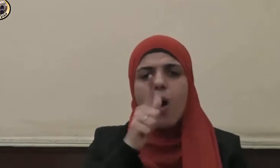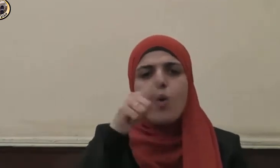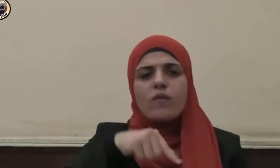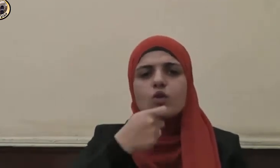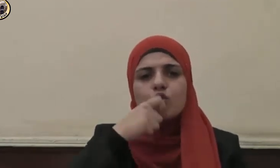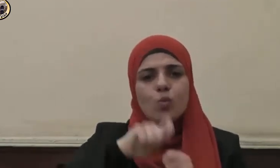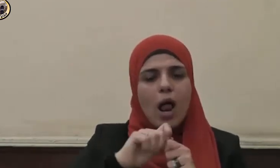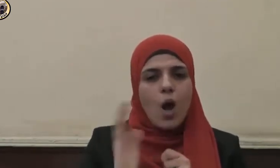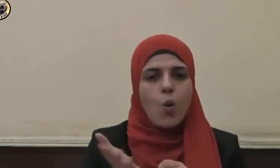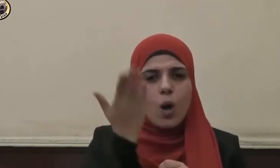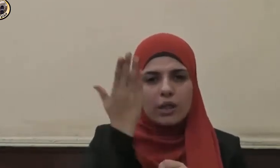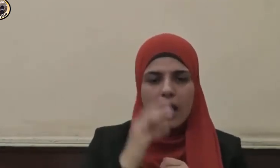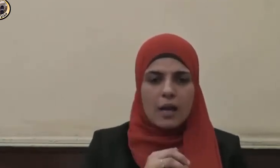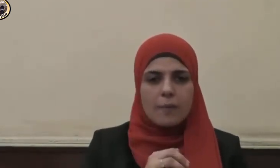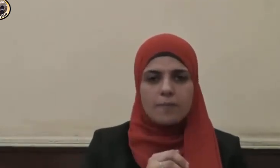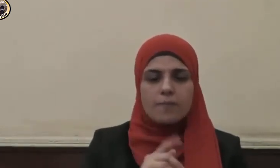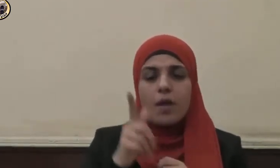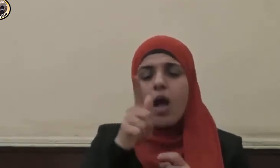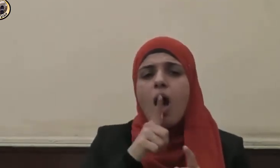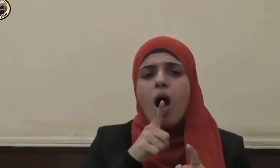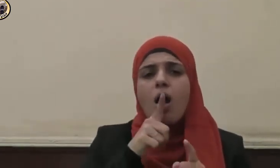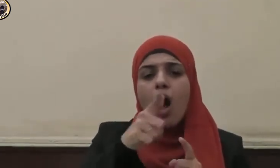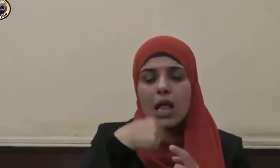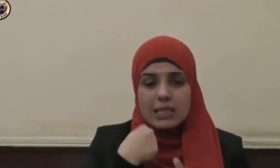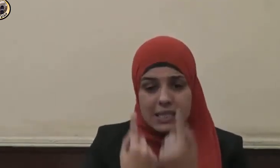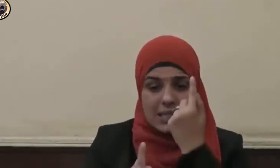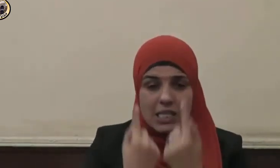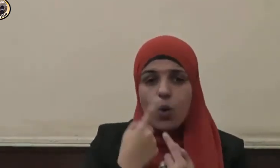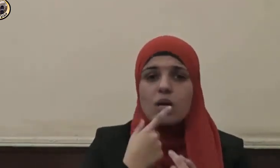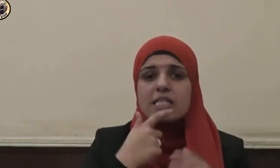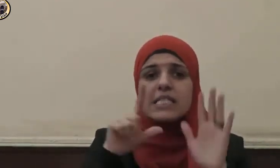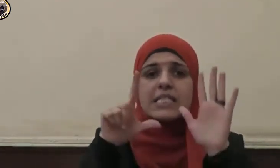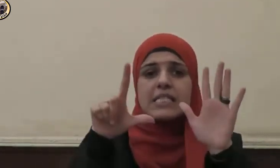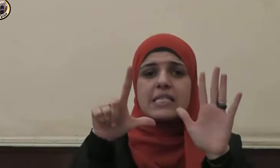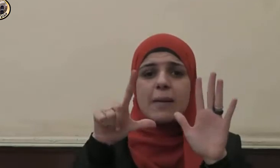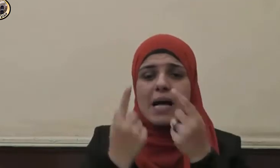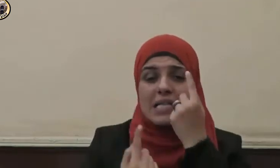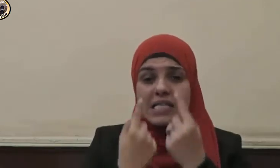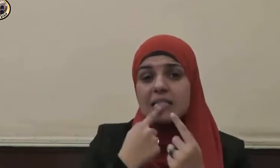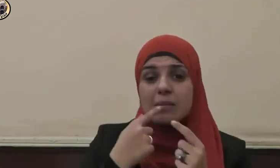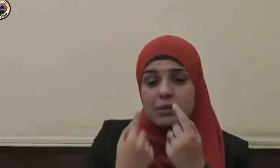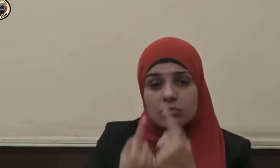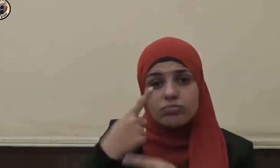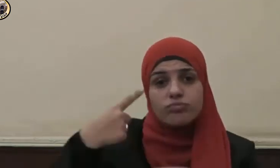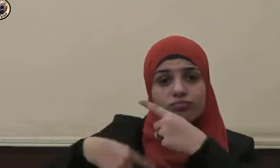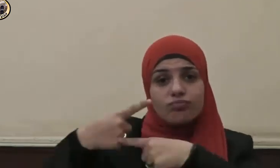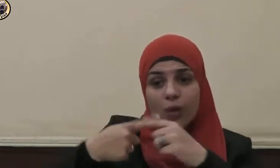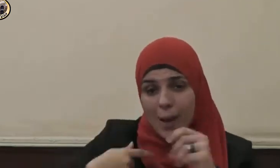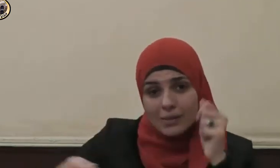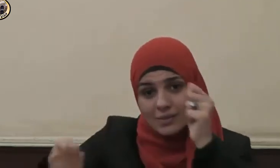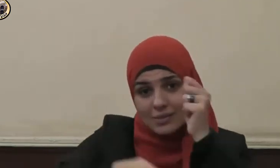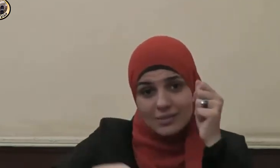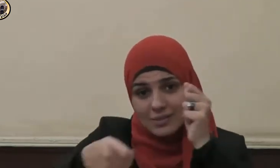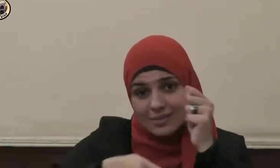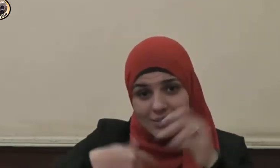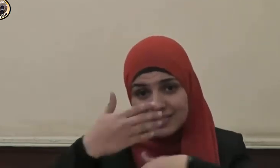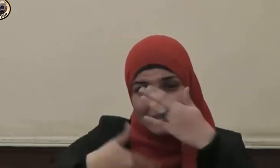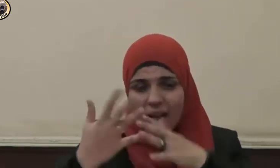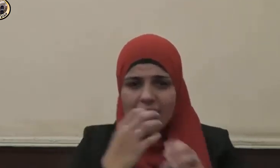قوله تعالى قال تزرعون سبع سنين دأبا فما حصدتم فذروه